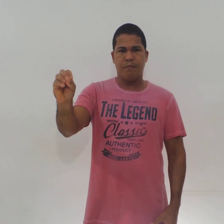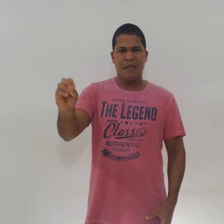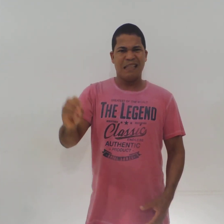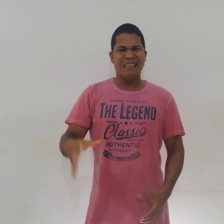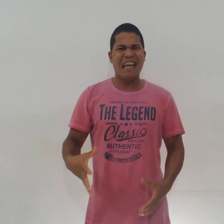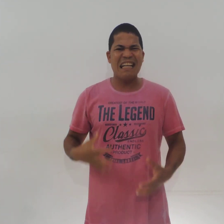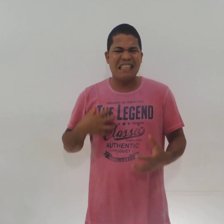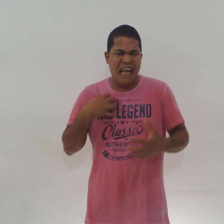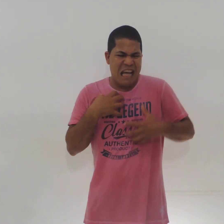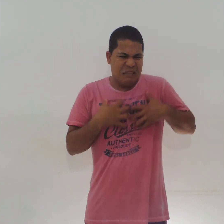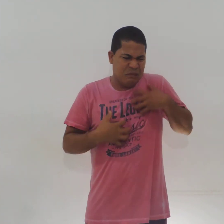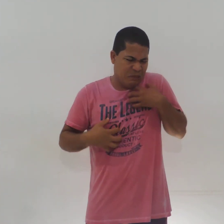Chateado.